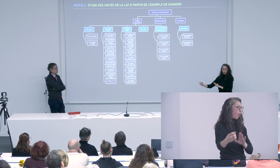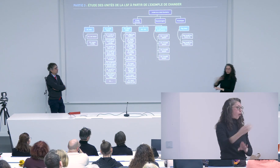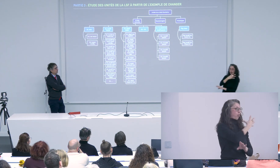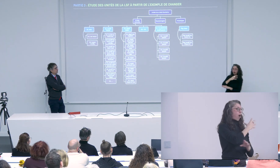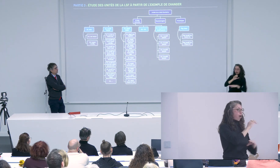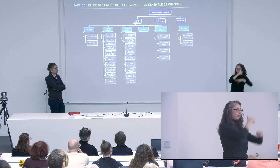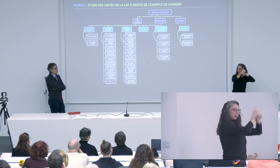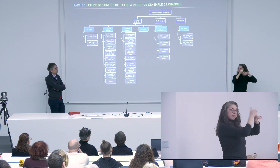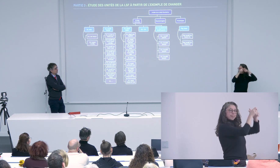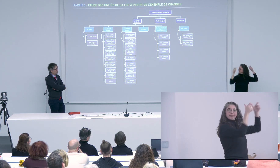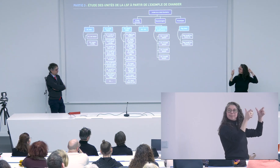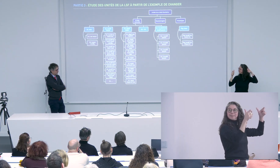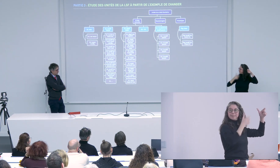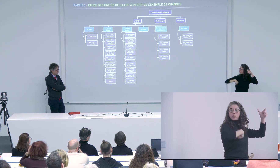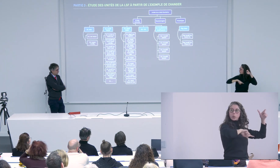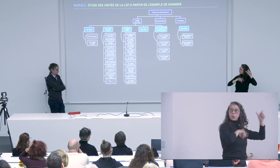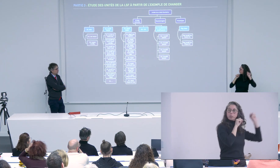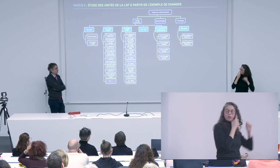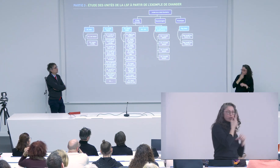ce qui serait bien c'est d'avoir justement